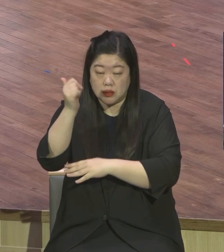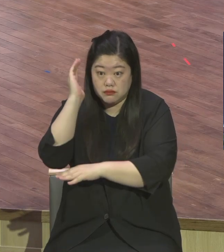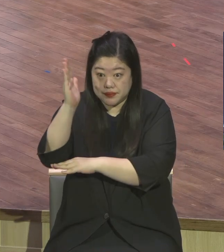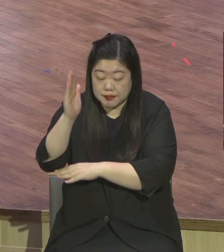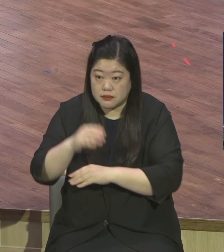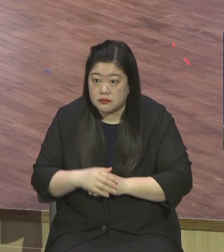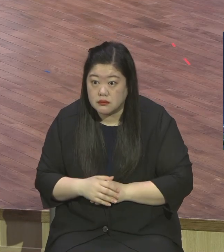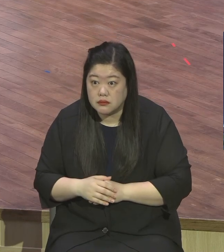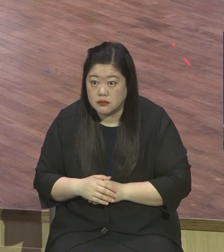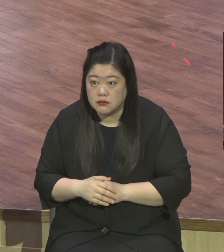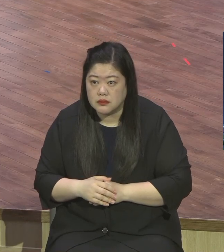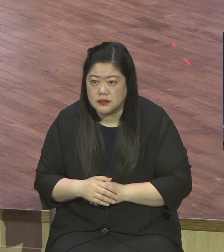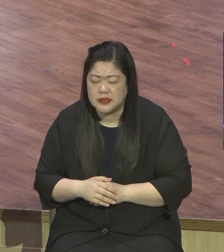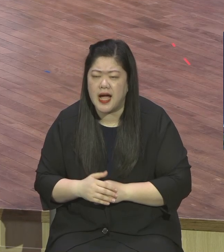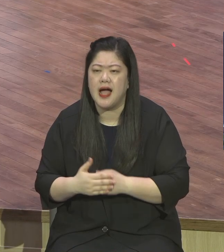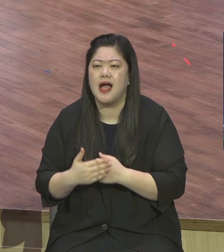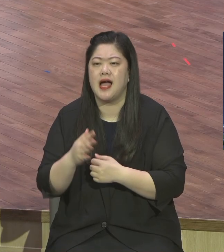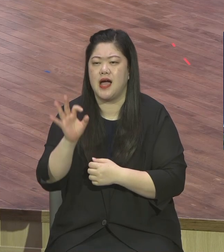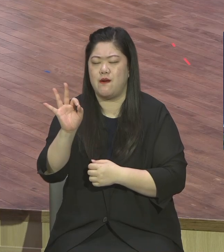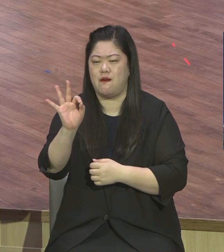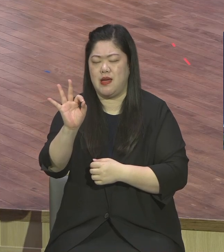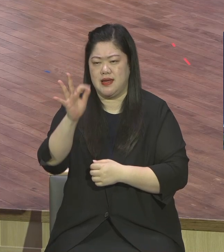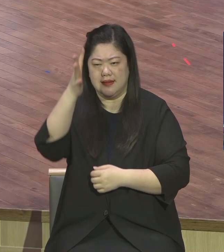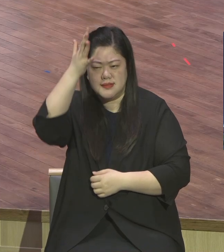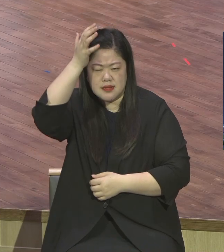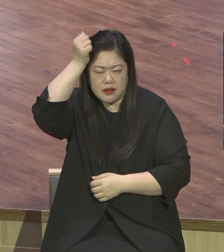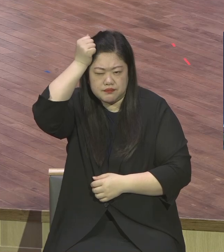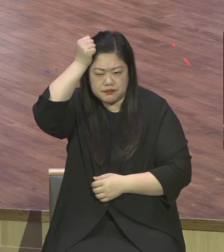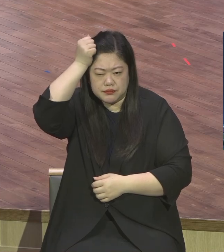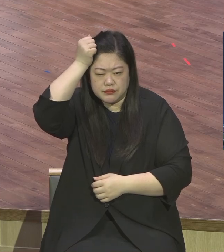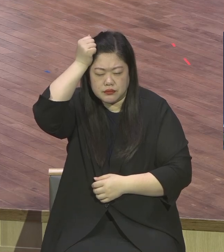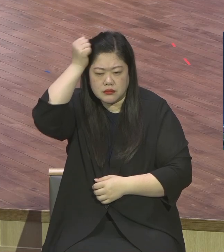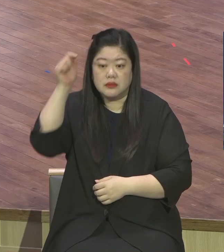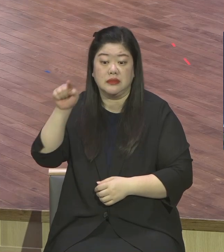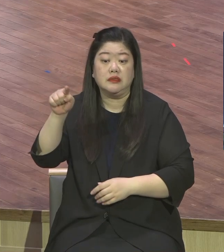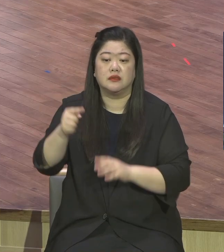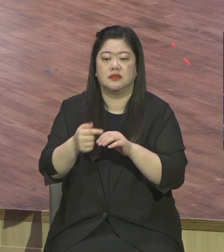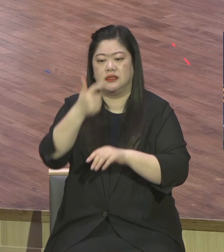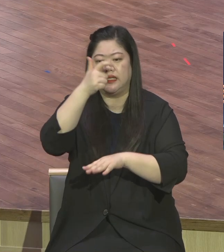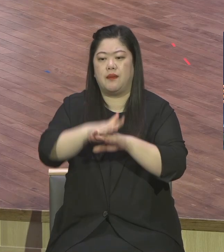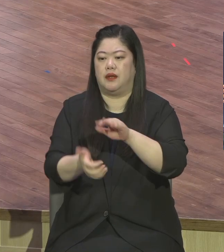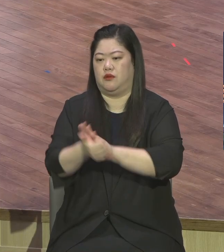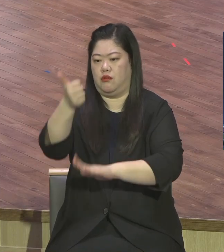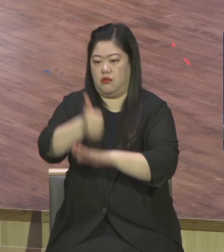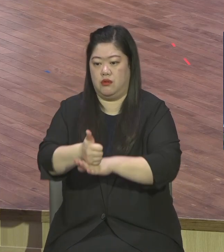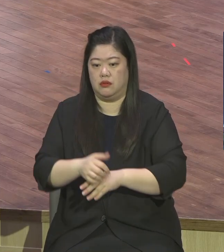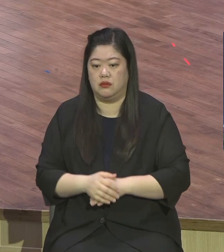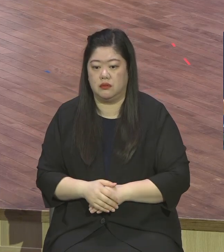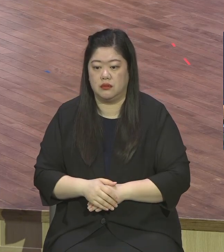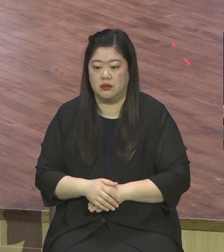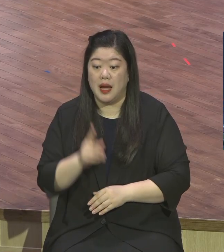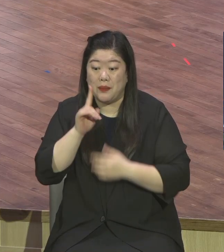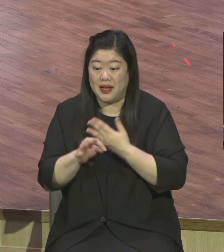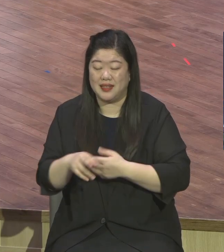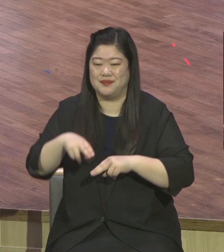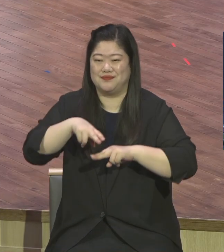듣고 삐져버려 아무 기억도 안 나 그건 그 사람 실패한 사람이에요 일주일 내에 실패하고 살다 또 온 거예요